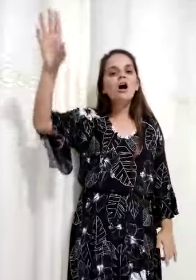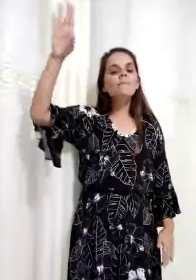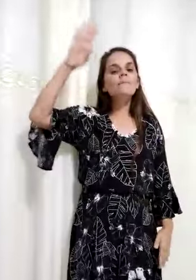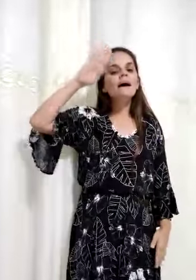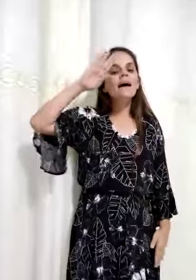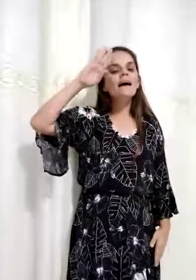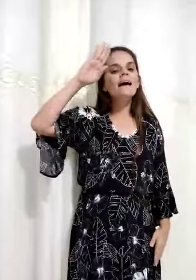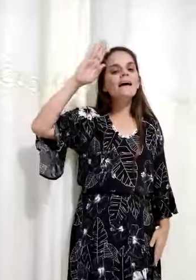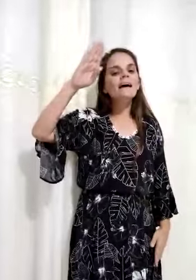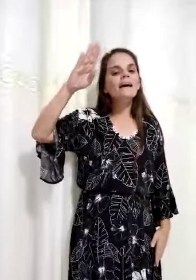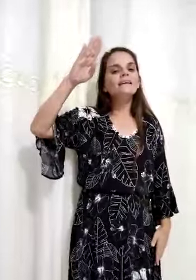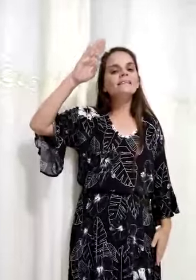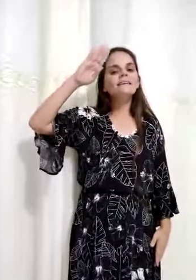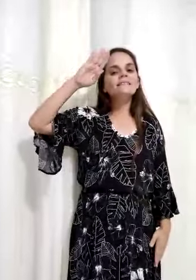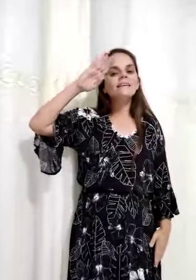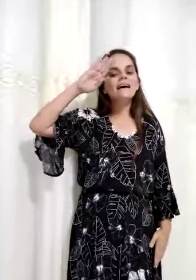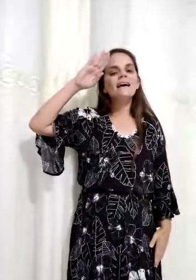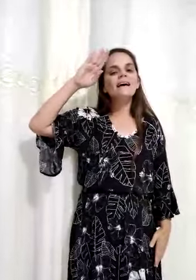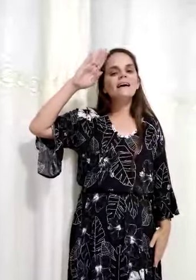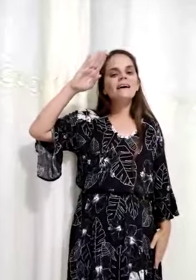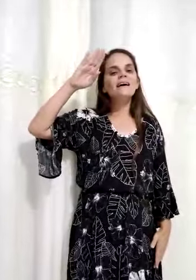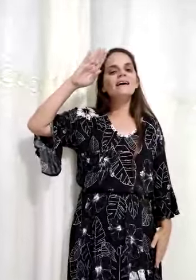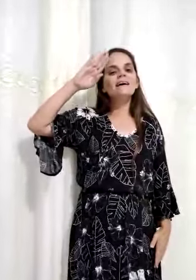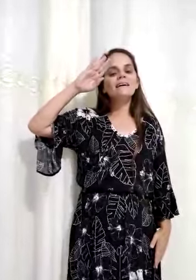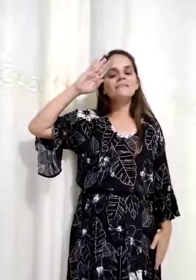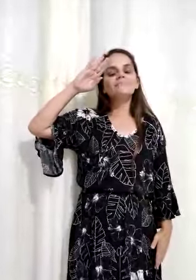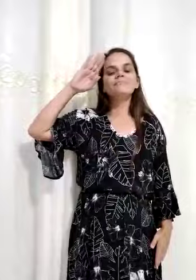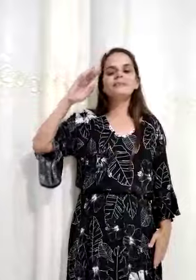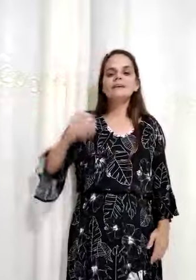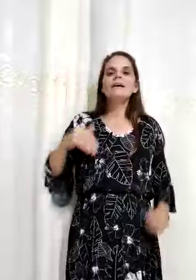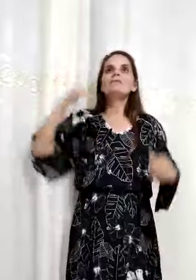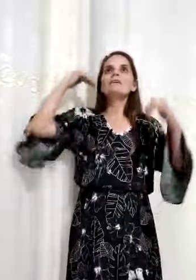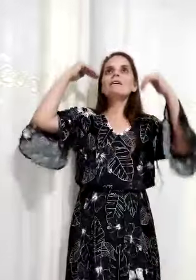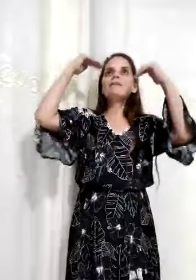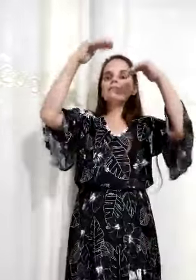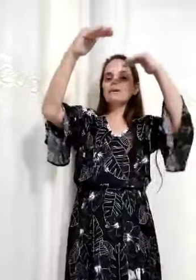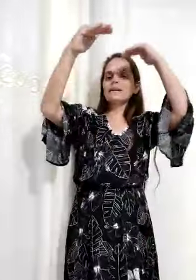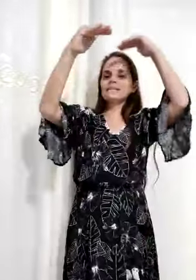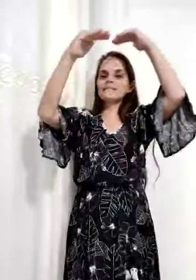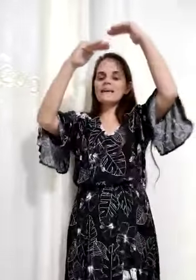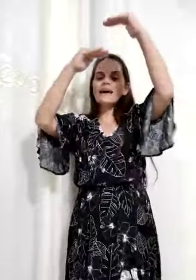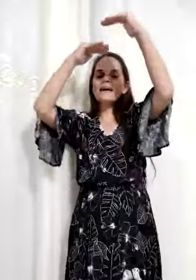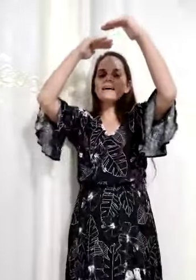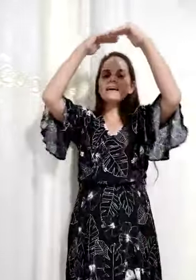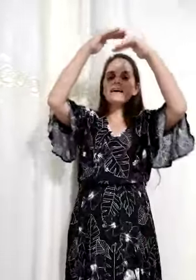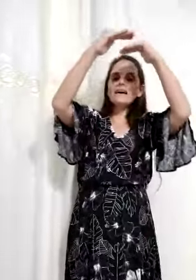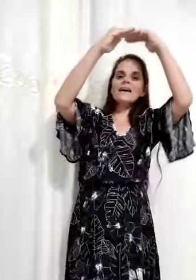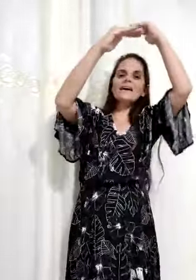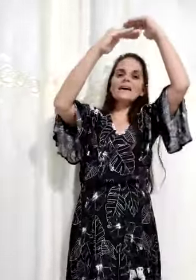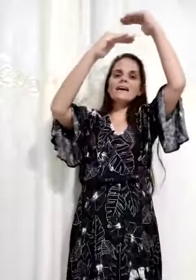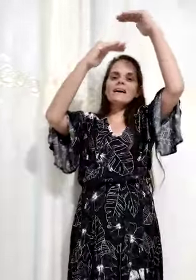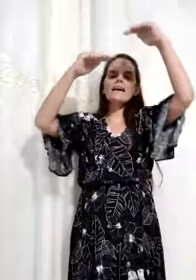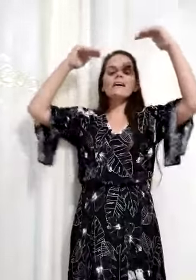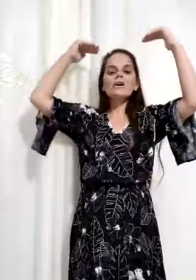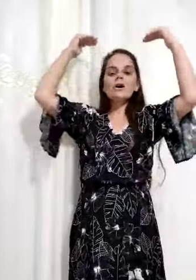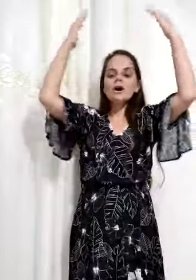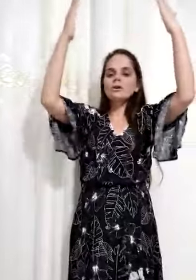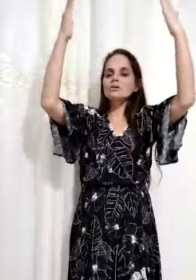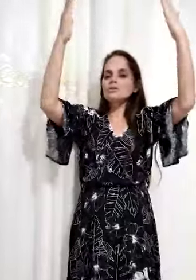obedecer Eu quero crescer